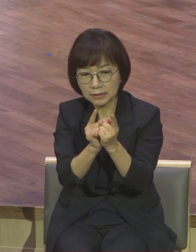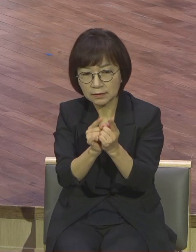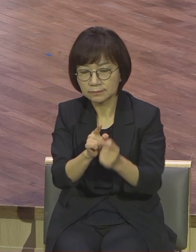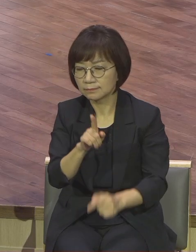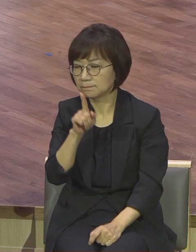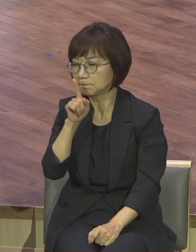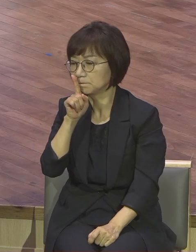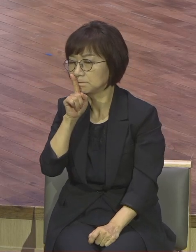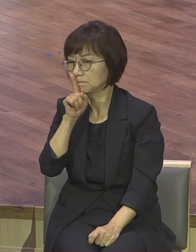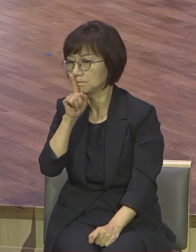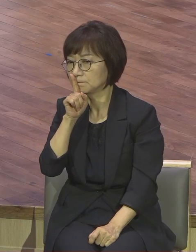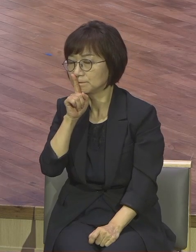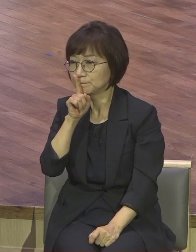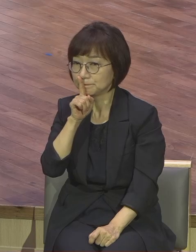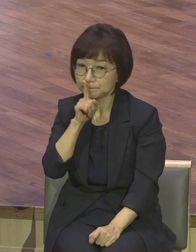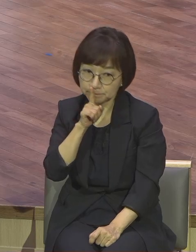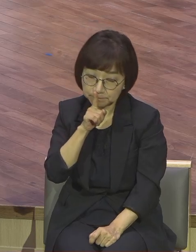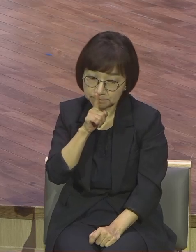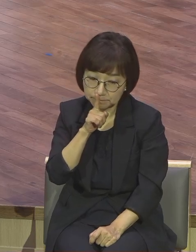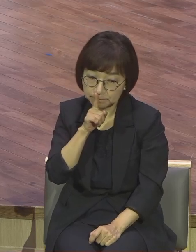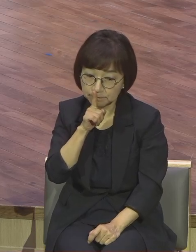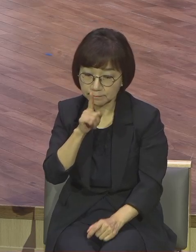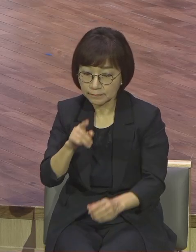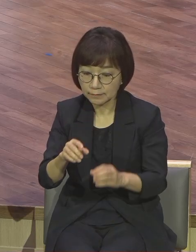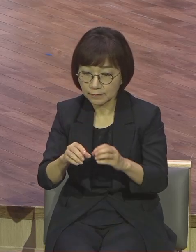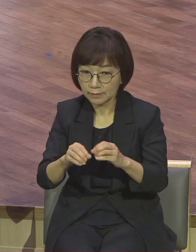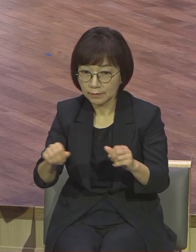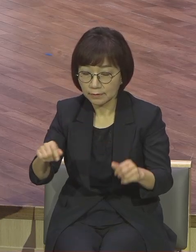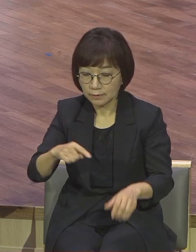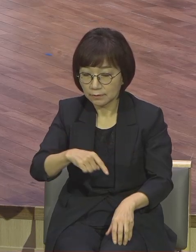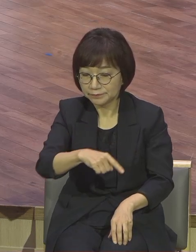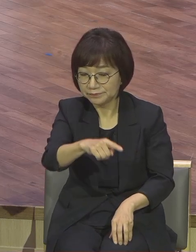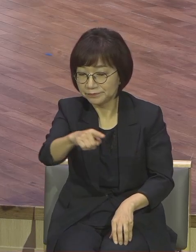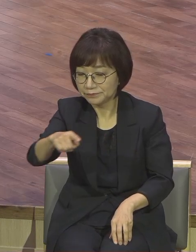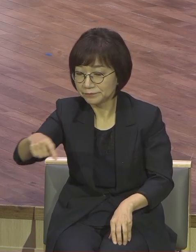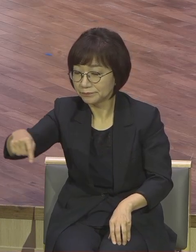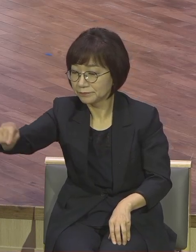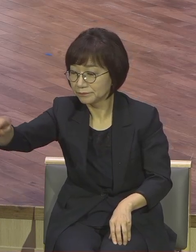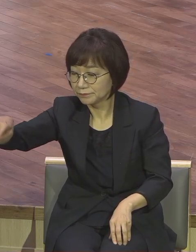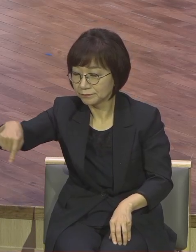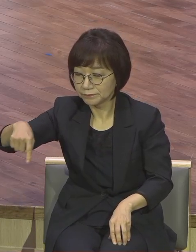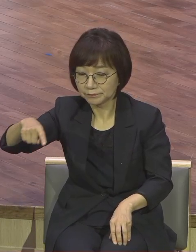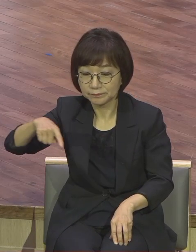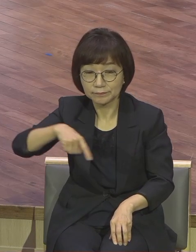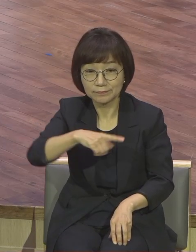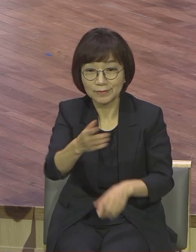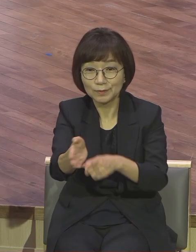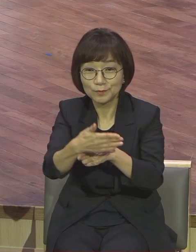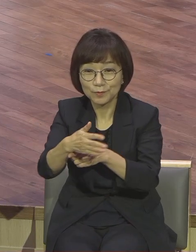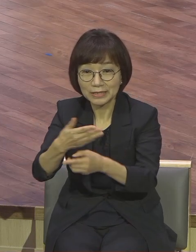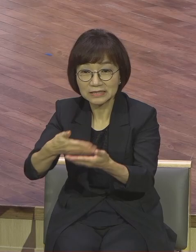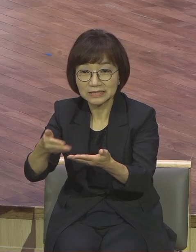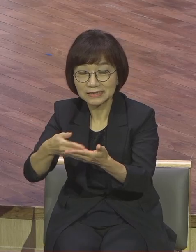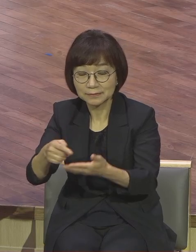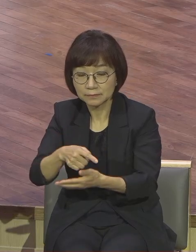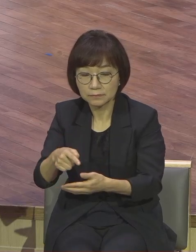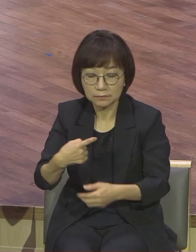만나면 사람 만나면 그냥 이렇게 물고기를 슥 그냥 낙사하듯이 그래요 그러면 상대가 딱 보고